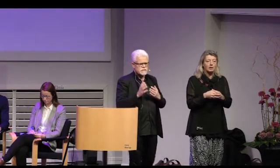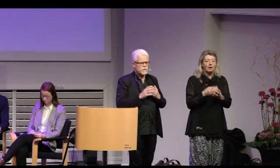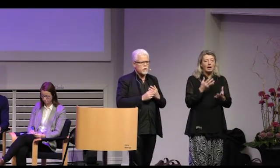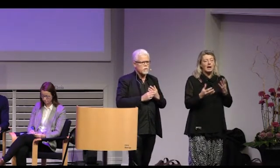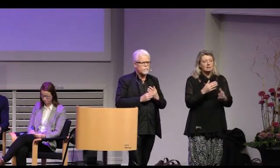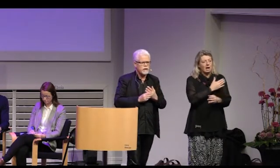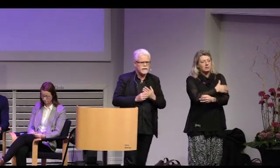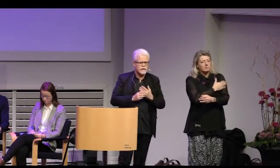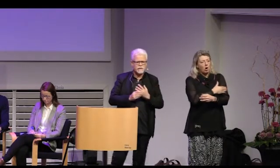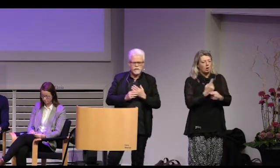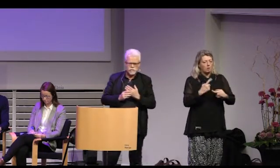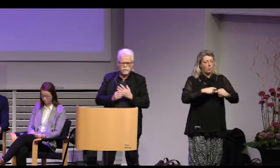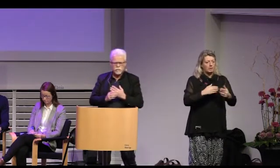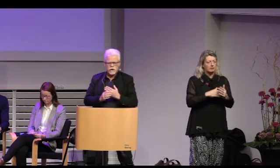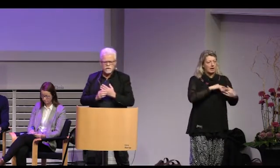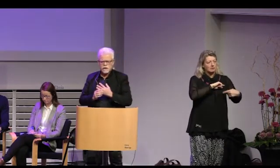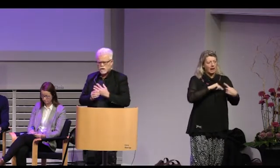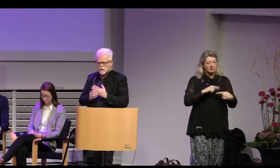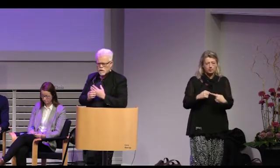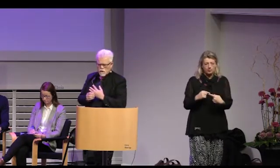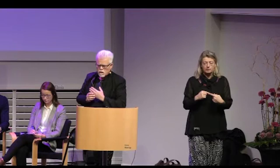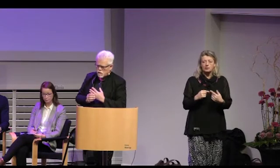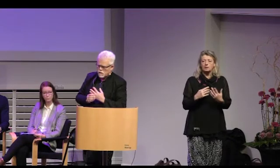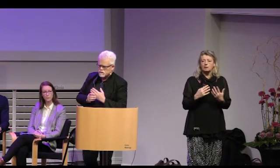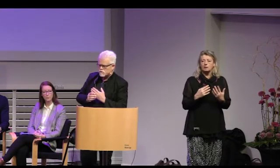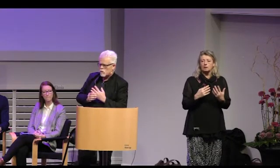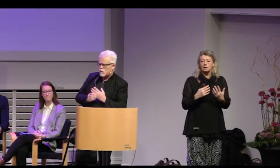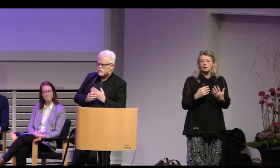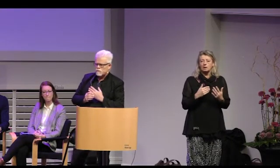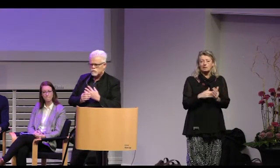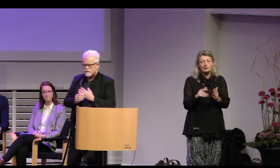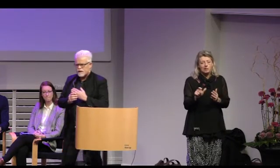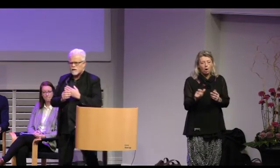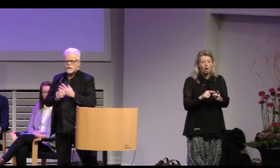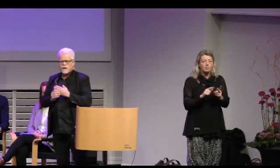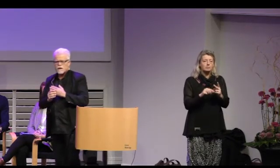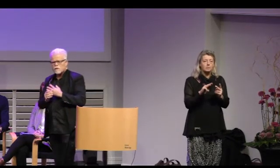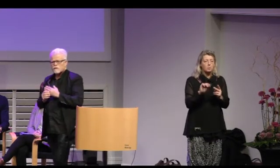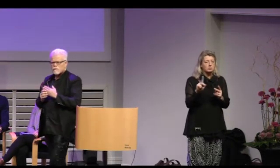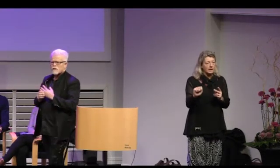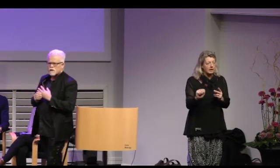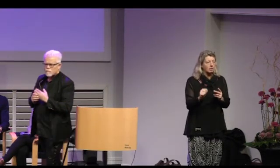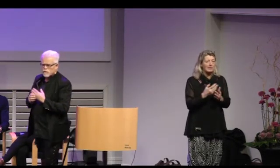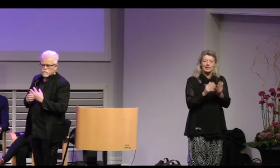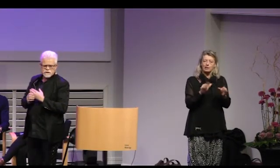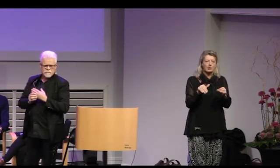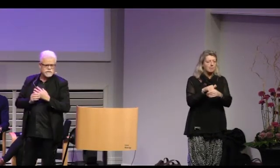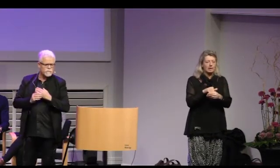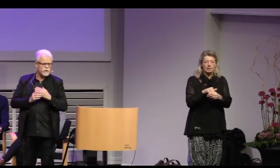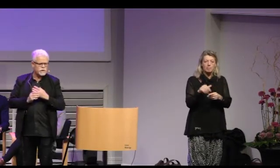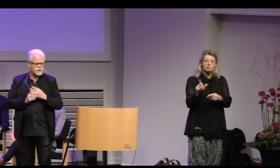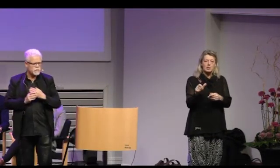ganska svag koppling till traditionen till islam till moskén ingen har varit medlem i